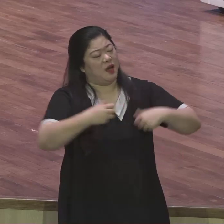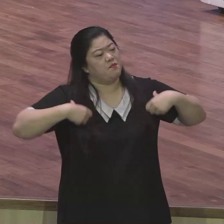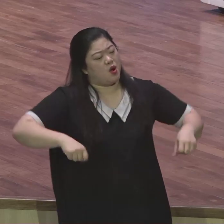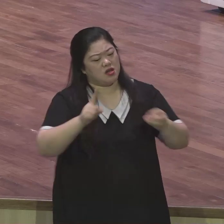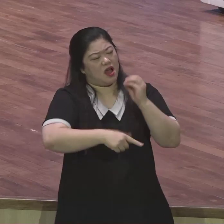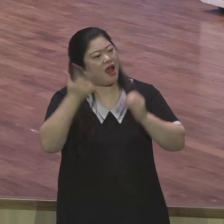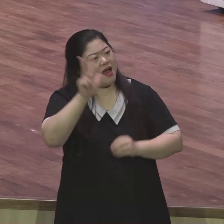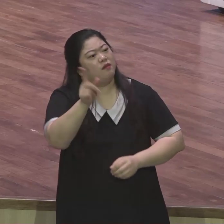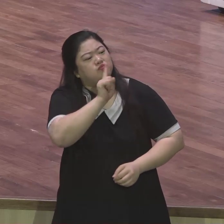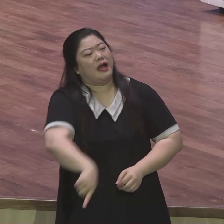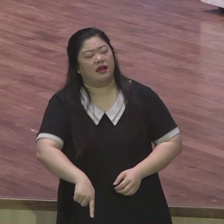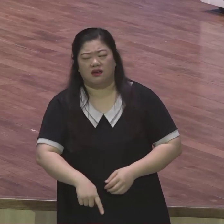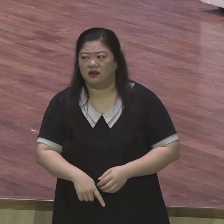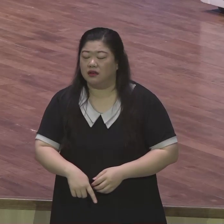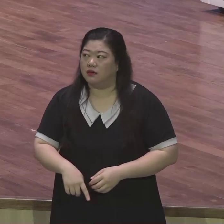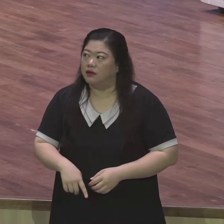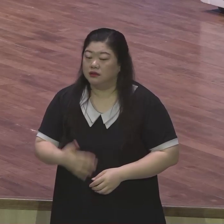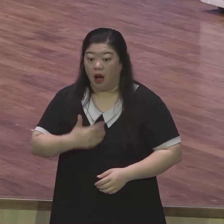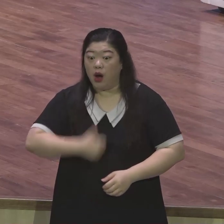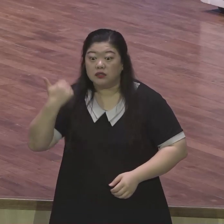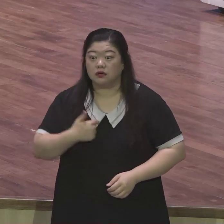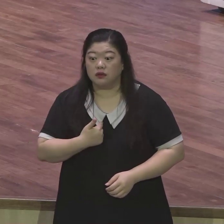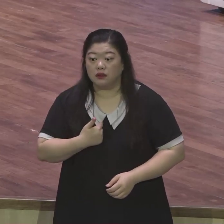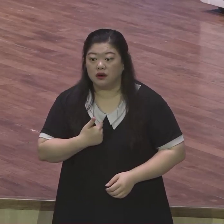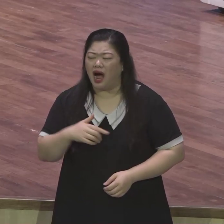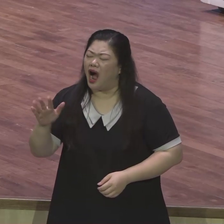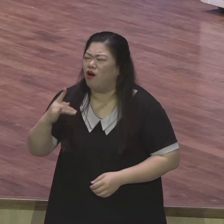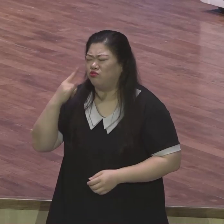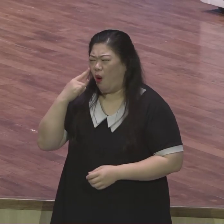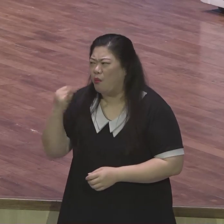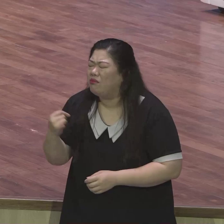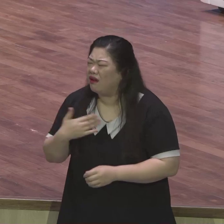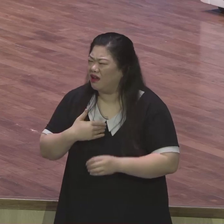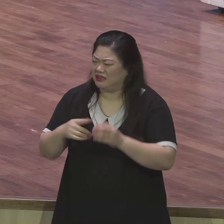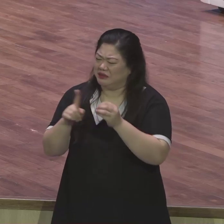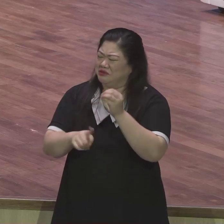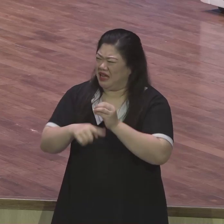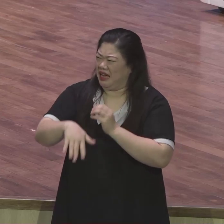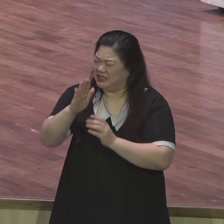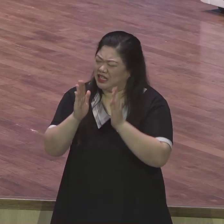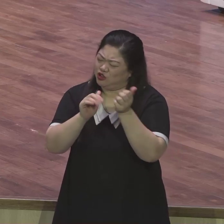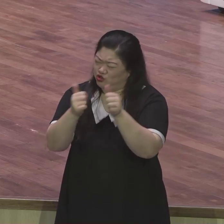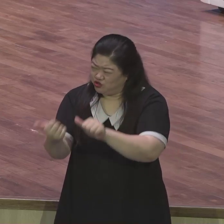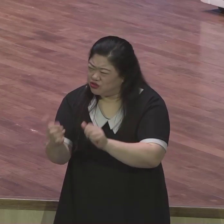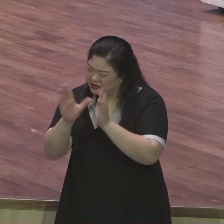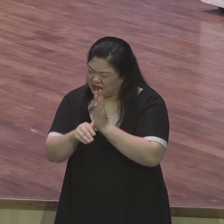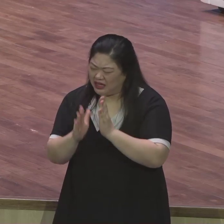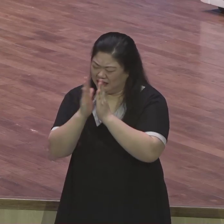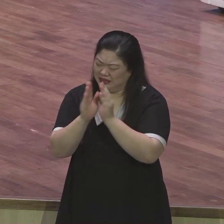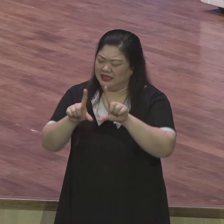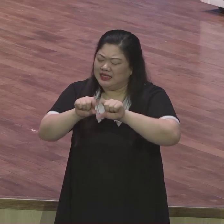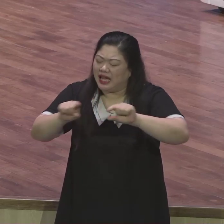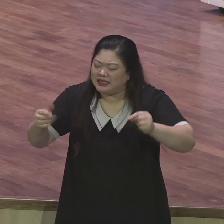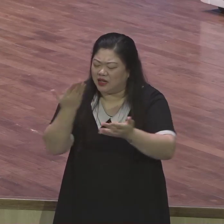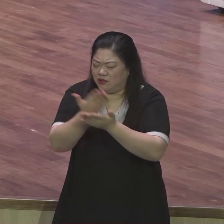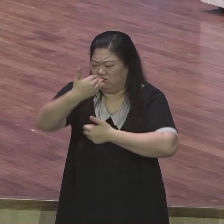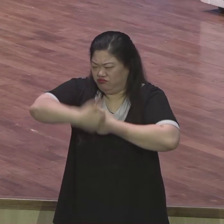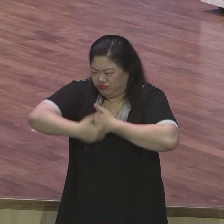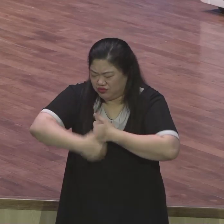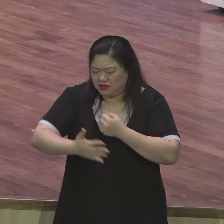저기 우리 어머니가 돌아가시면서 제사 지내달라 그래가지고 아니 뭐 죽은 사람 손 들어줘 산 사람 손 못 들어줘냐 이러더라고요 아